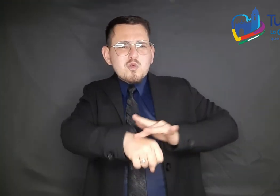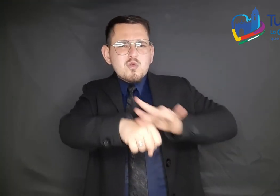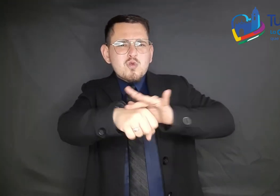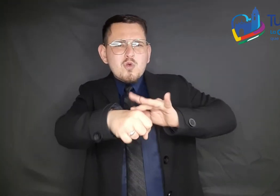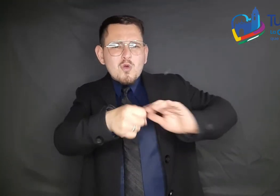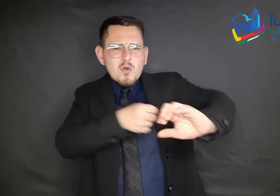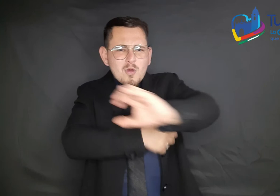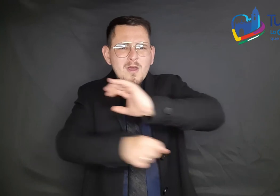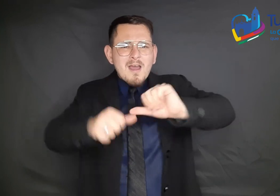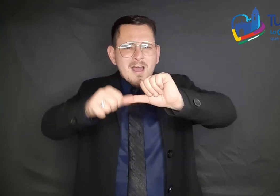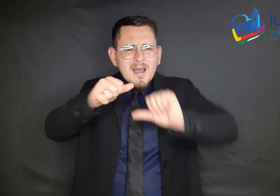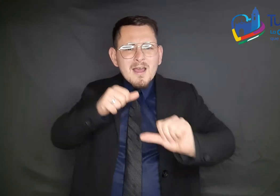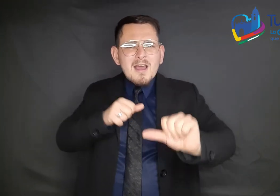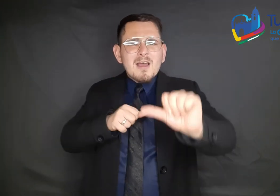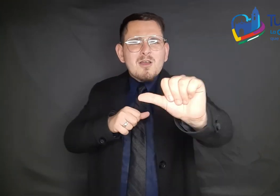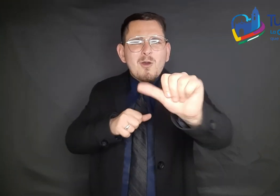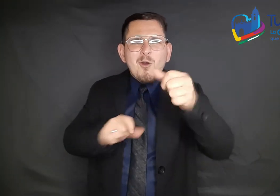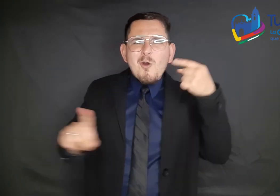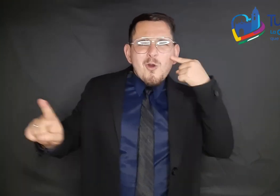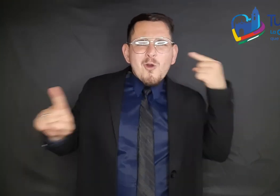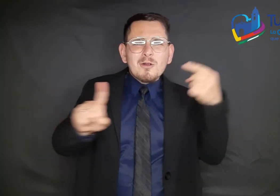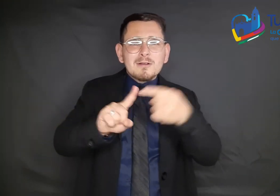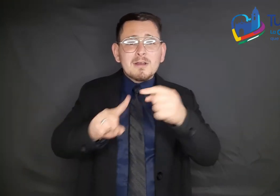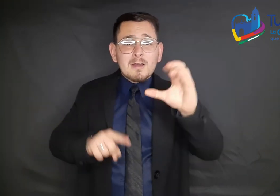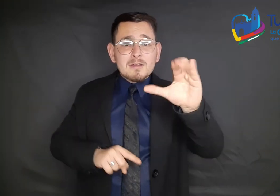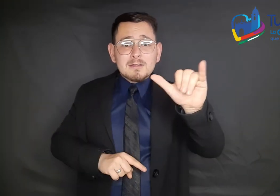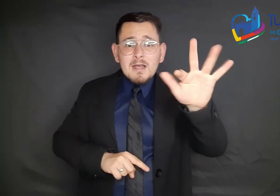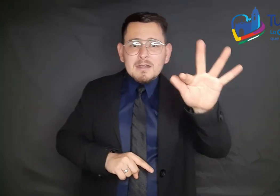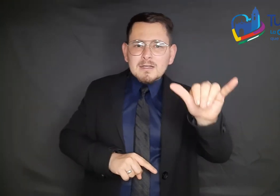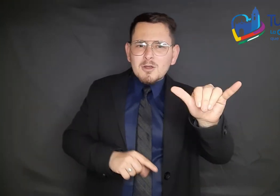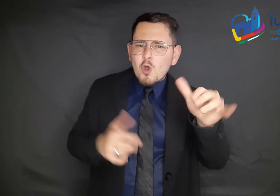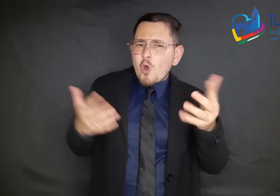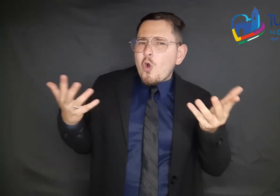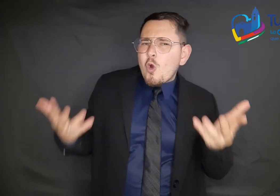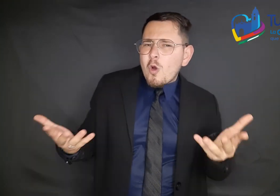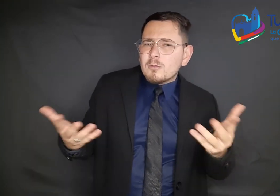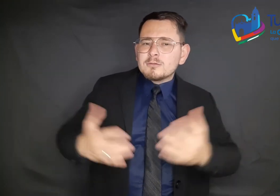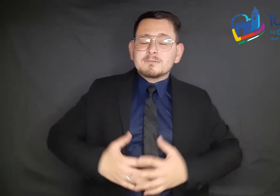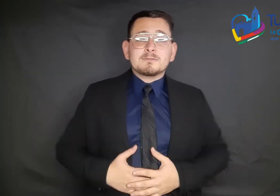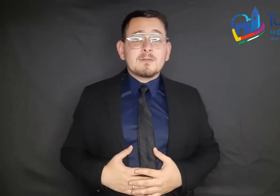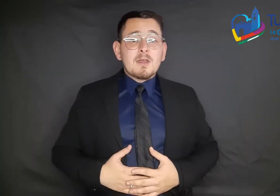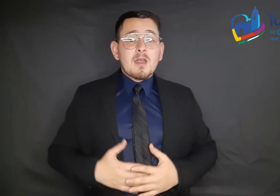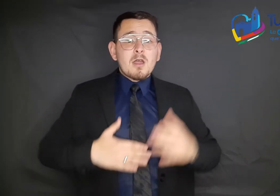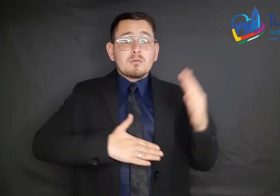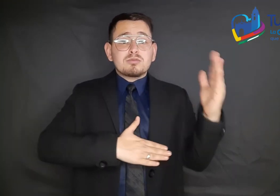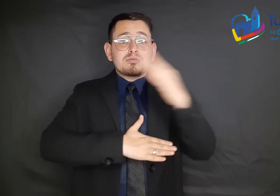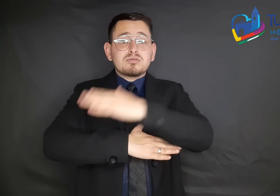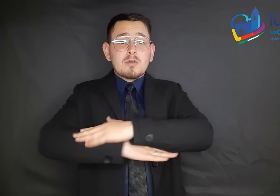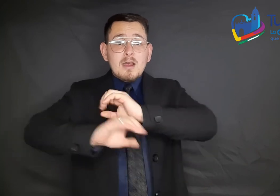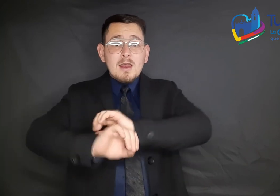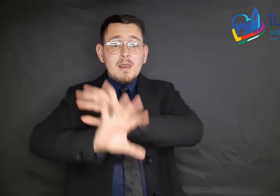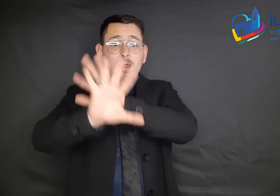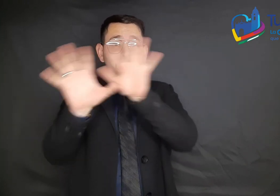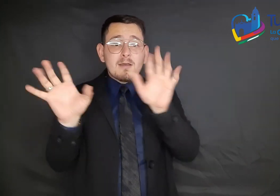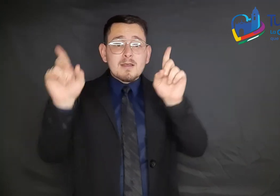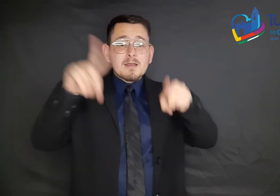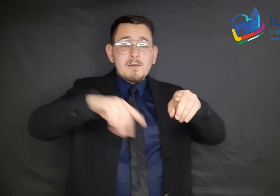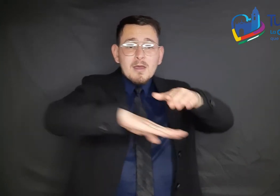hacia la CTI. En el tratamiento programado en las jornadas de mañana y tarde, se espera la participación de